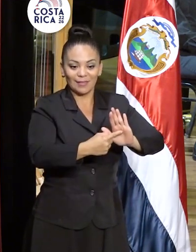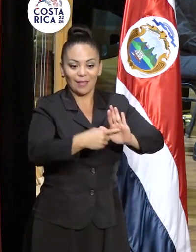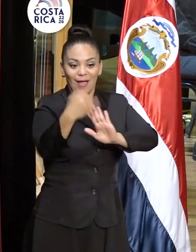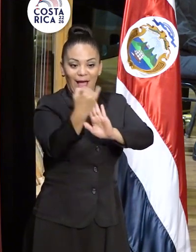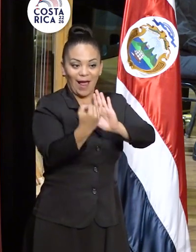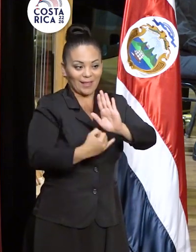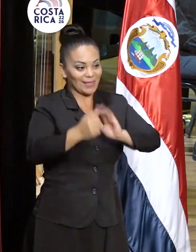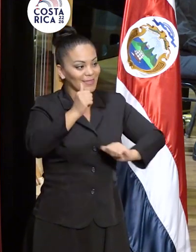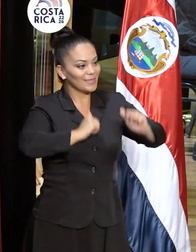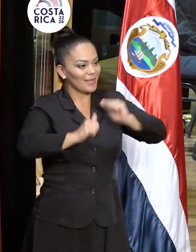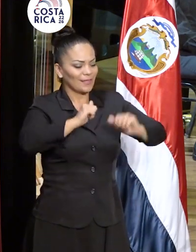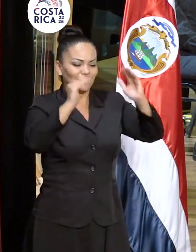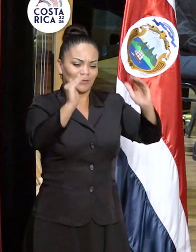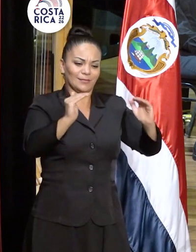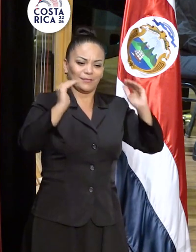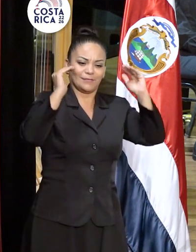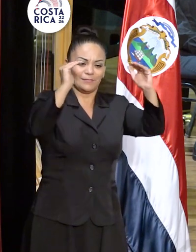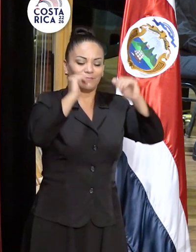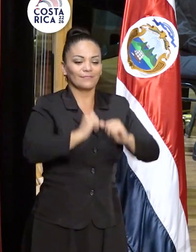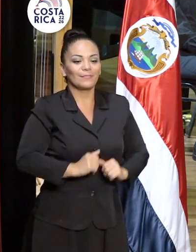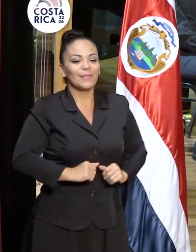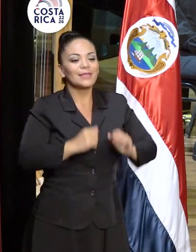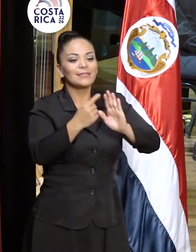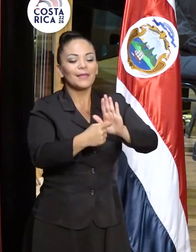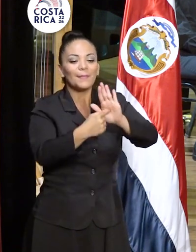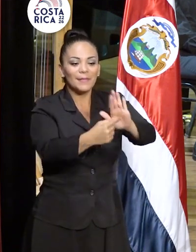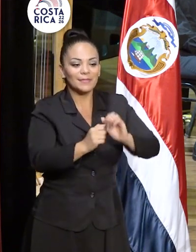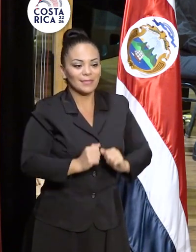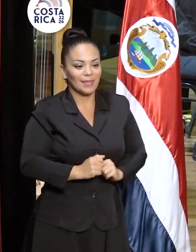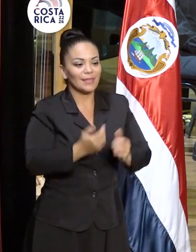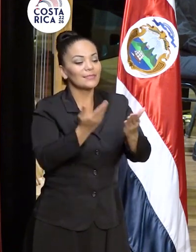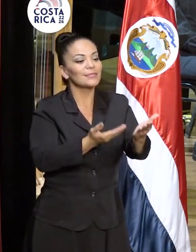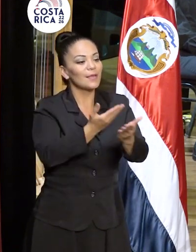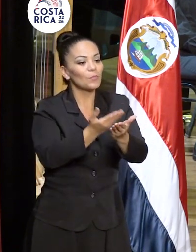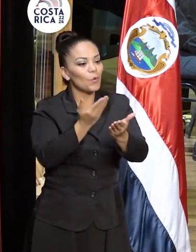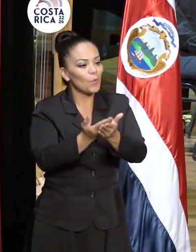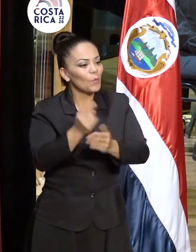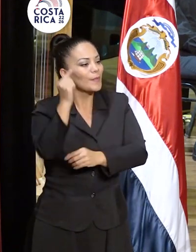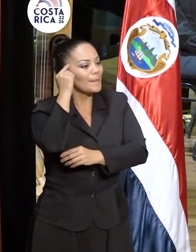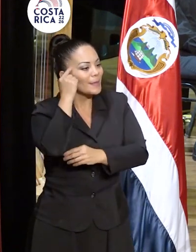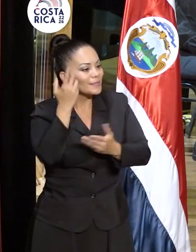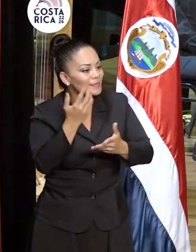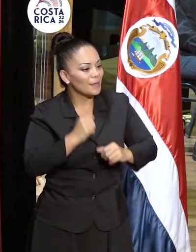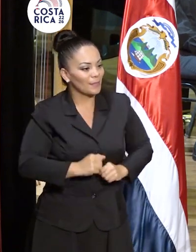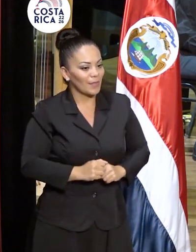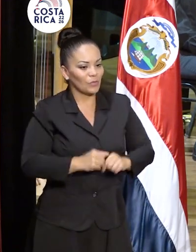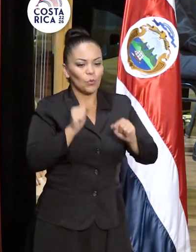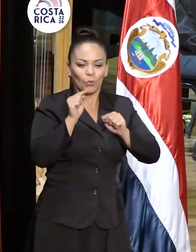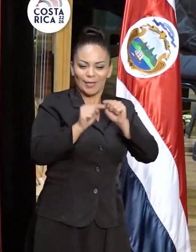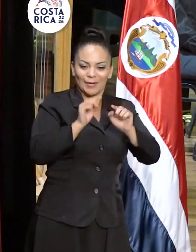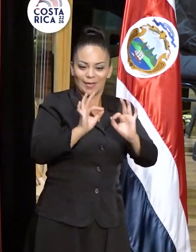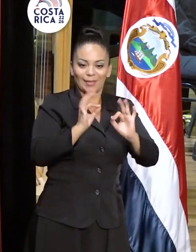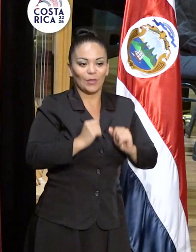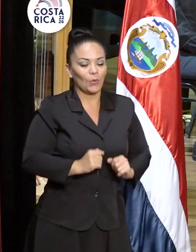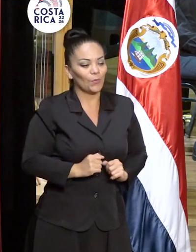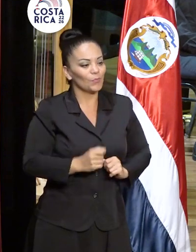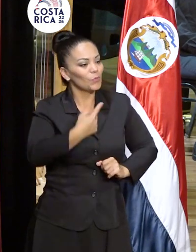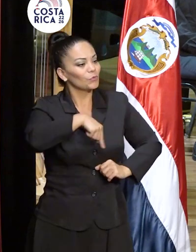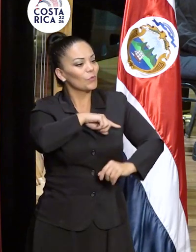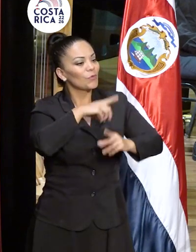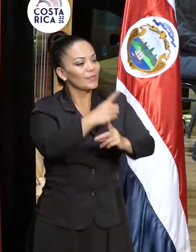del más alto nivel, en el que se presentan y se propone pensamiento crítico, en el que